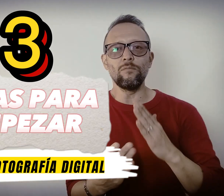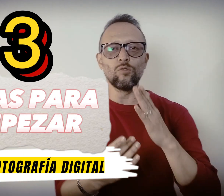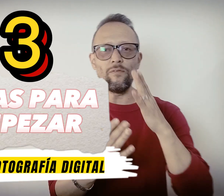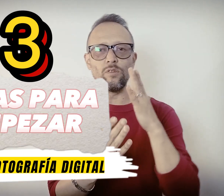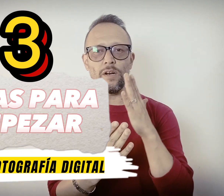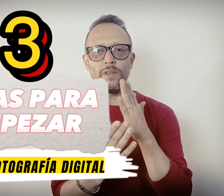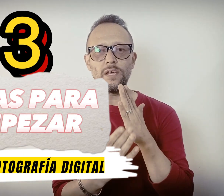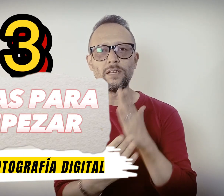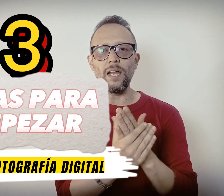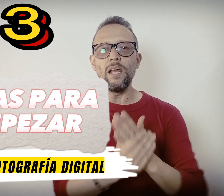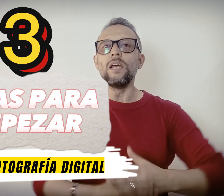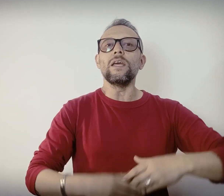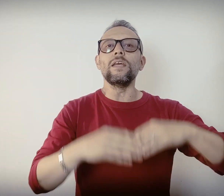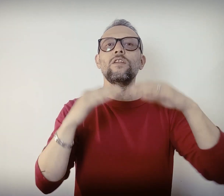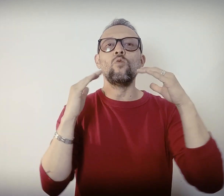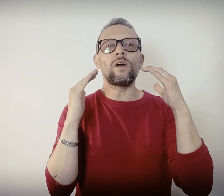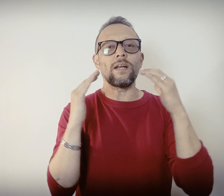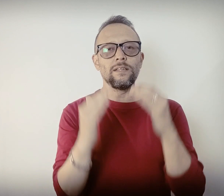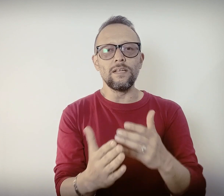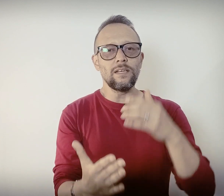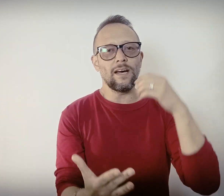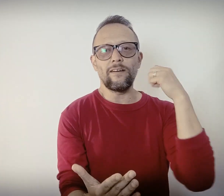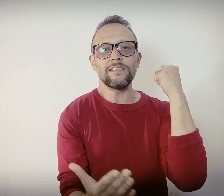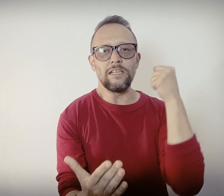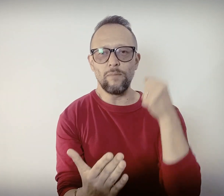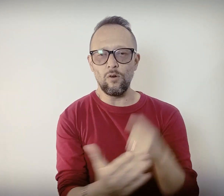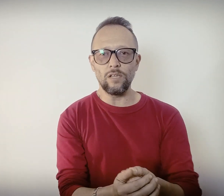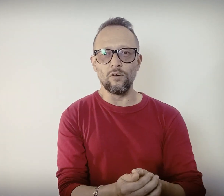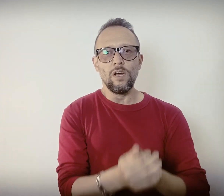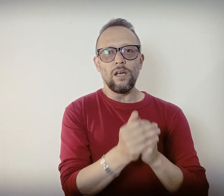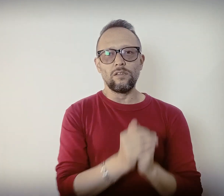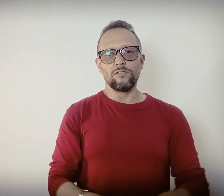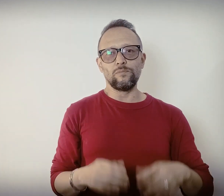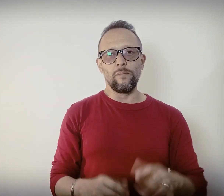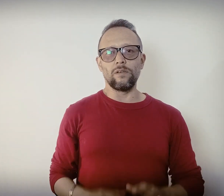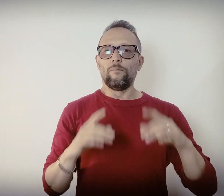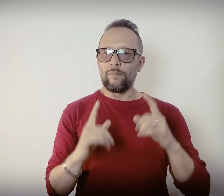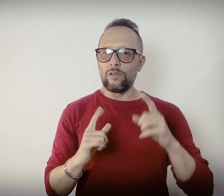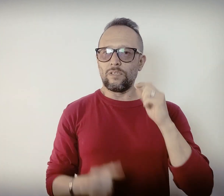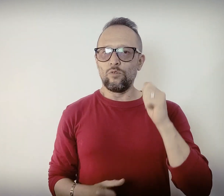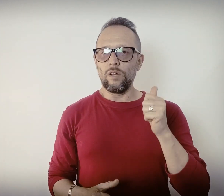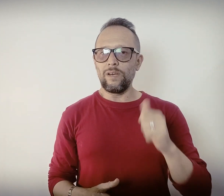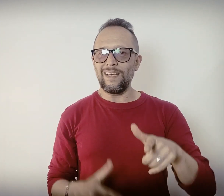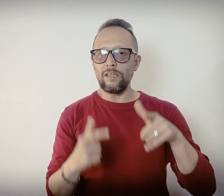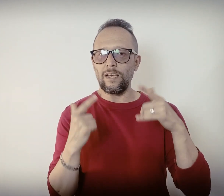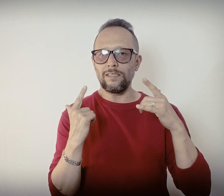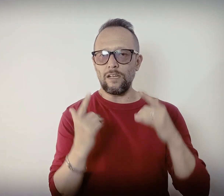mundo de la fotografía digital y nunca rendirte y cada vez ir mejorando entonces primero, primero te sugiero que te quedes hasta el